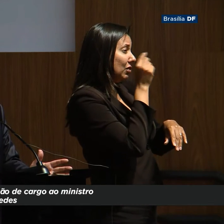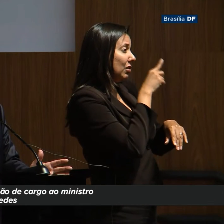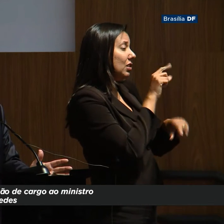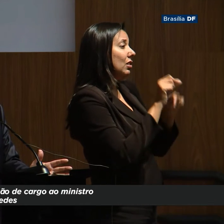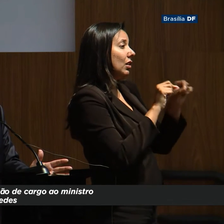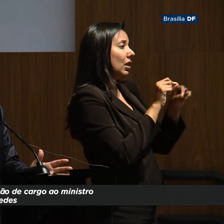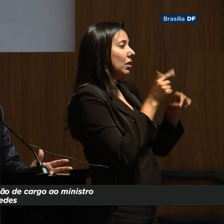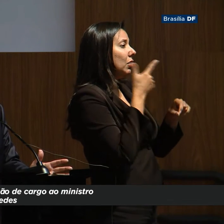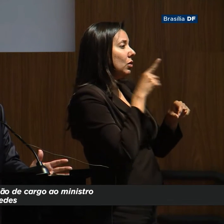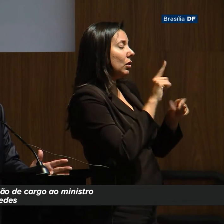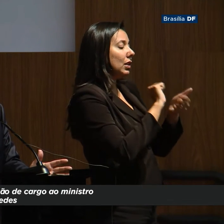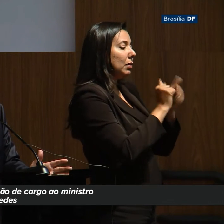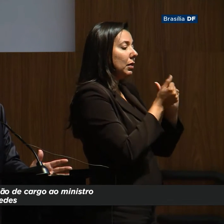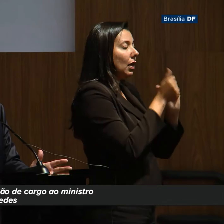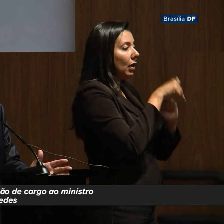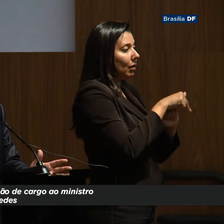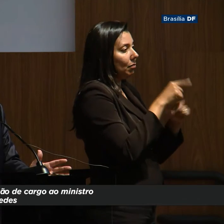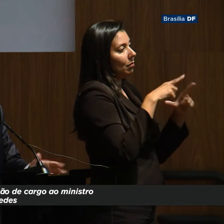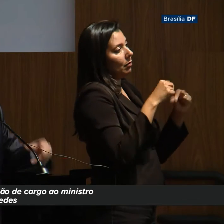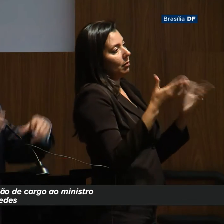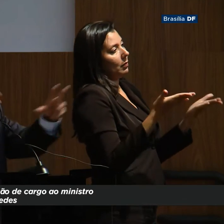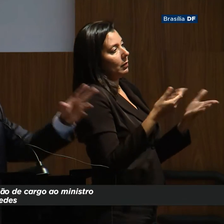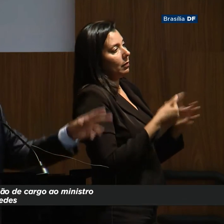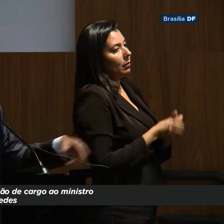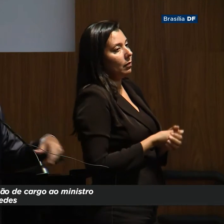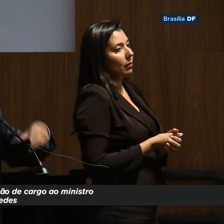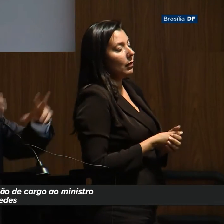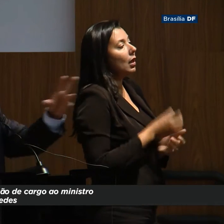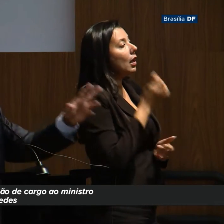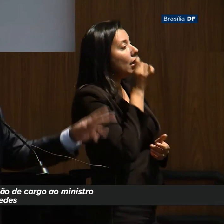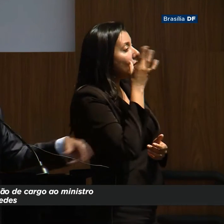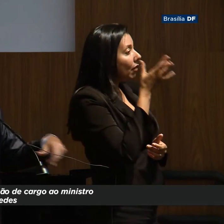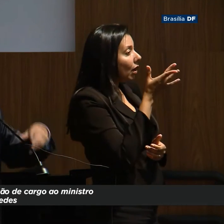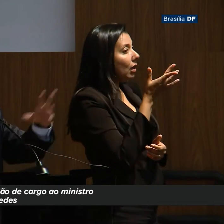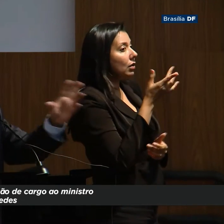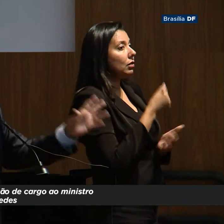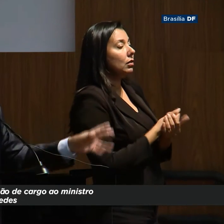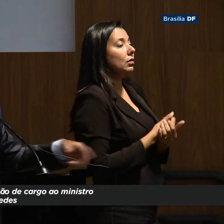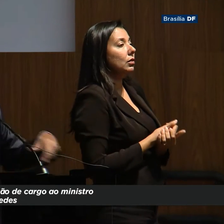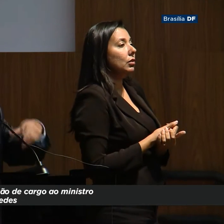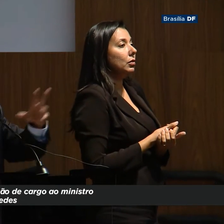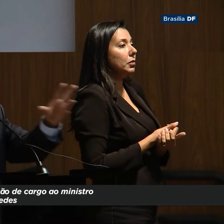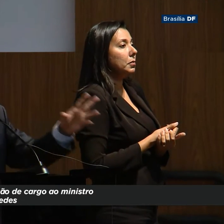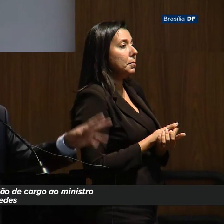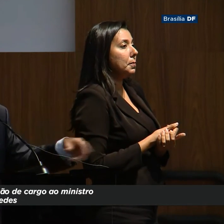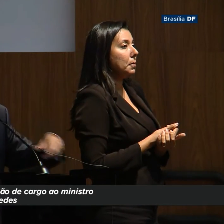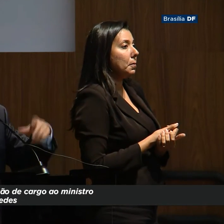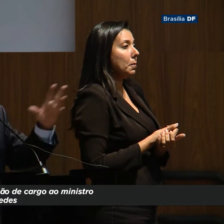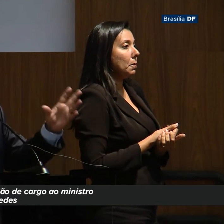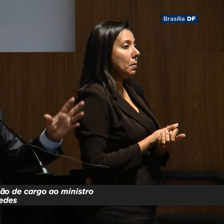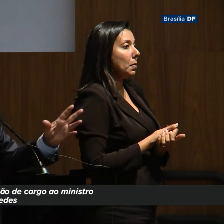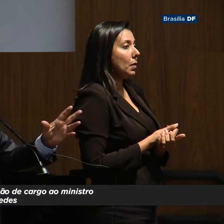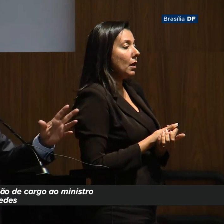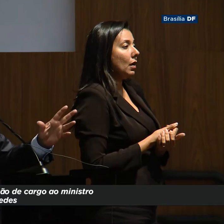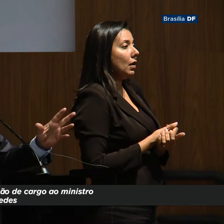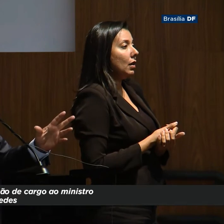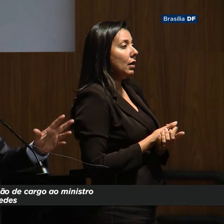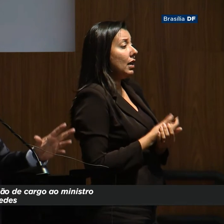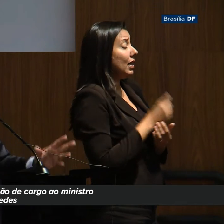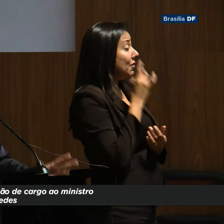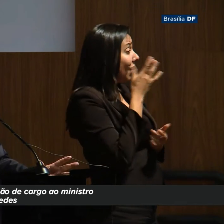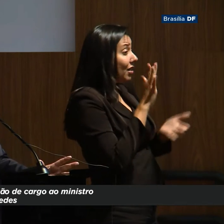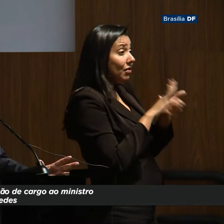de alguém que não está habituado à Brasília. É fácil dar um baile aqui na gente, a gente desanima e vai e mora para casa.